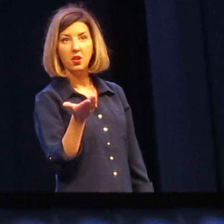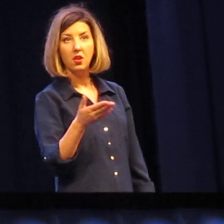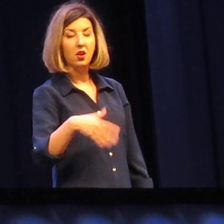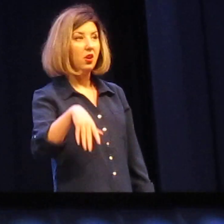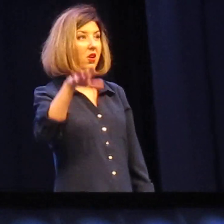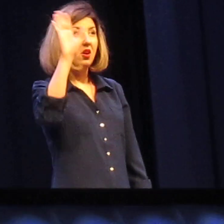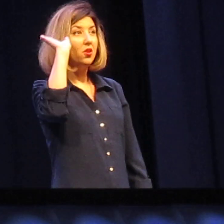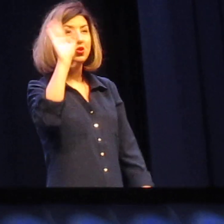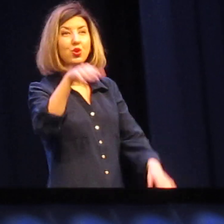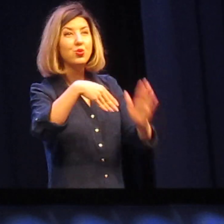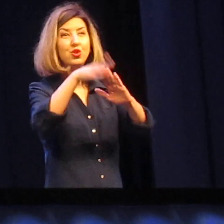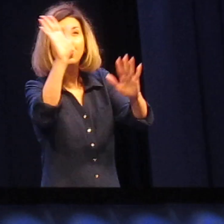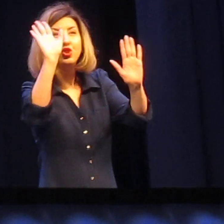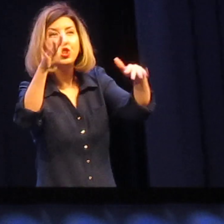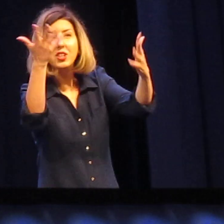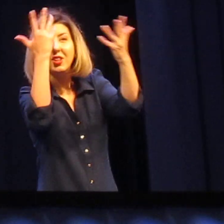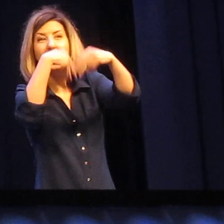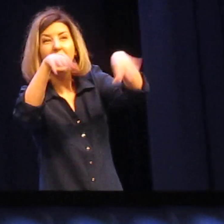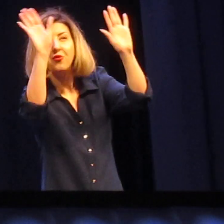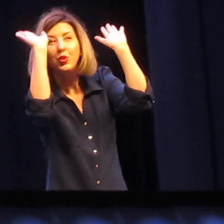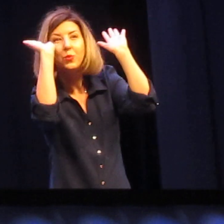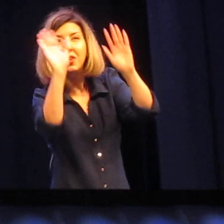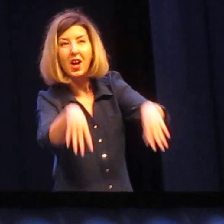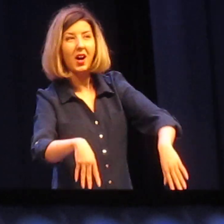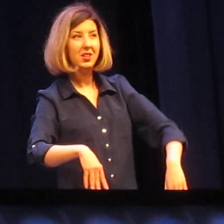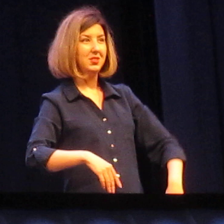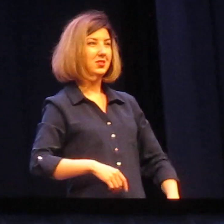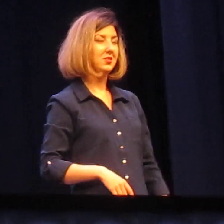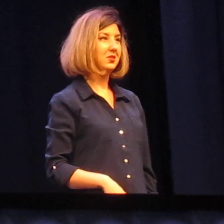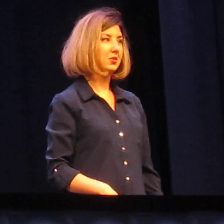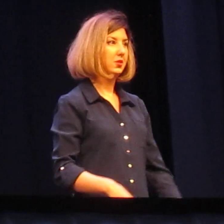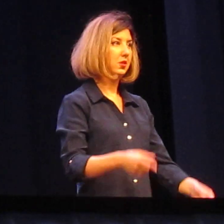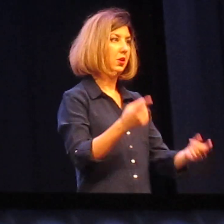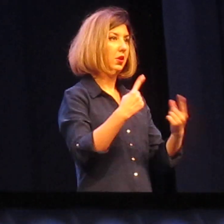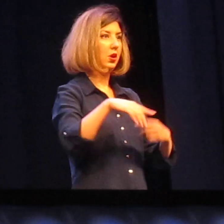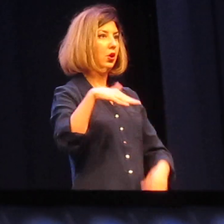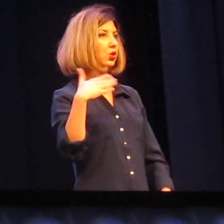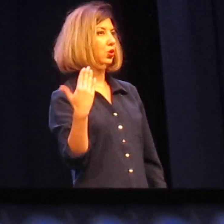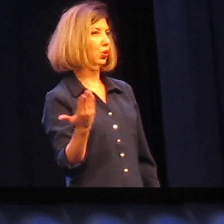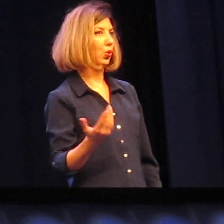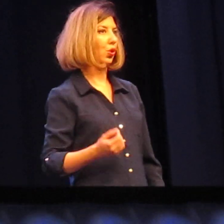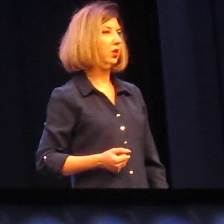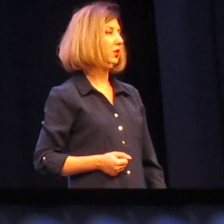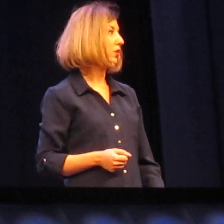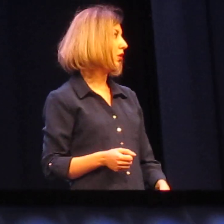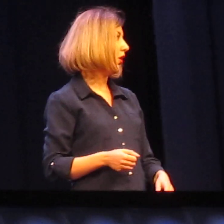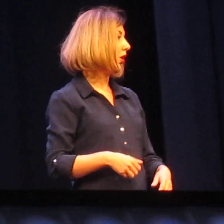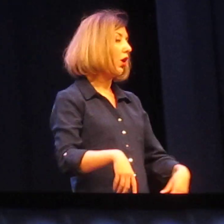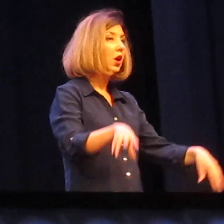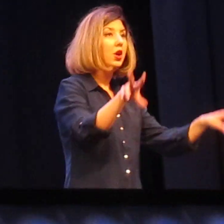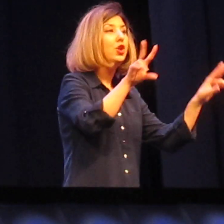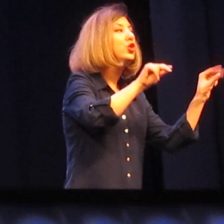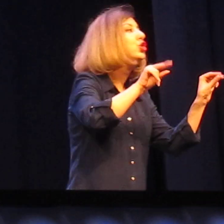уж лучше не влюбляться. Другой,